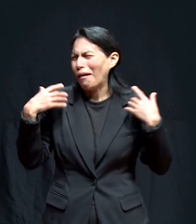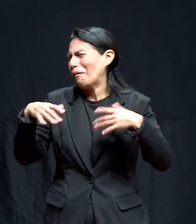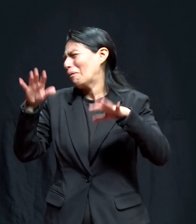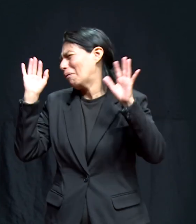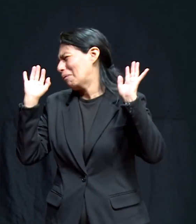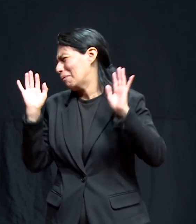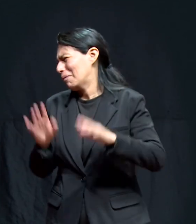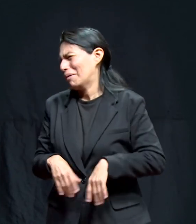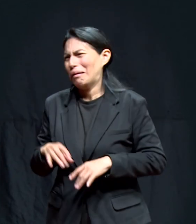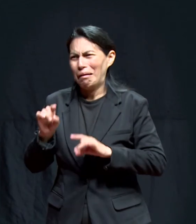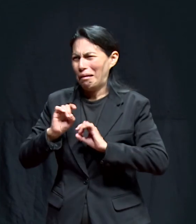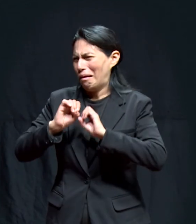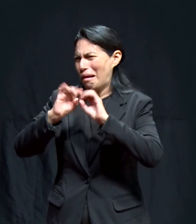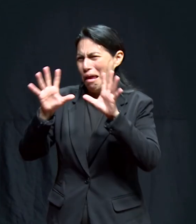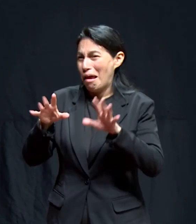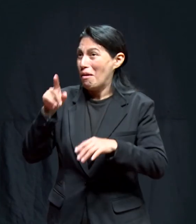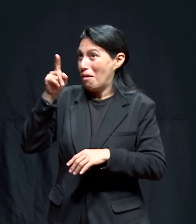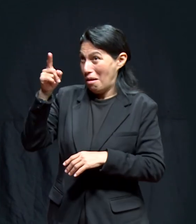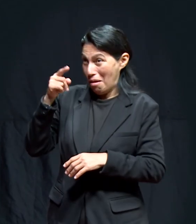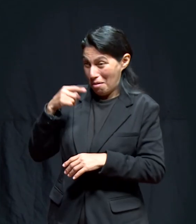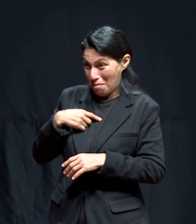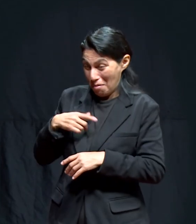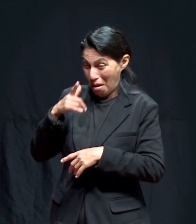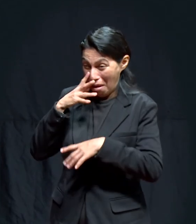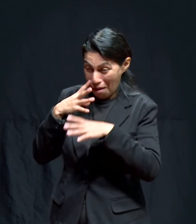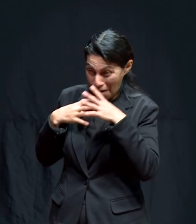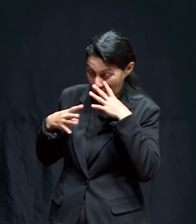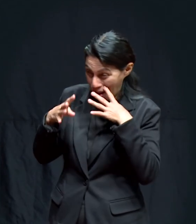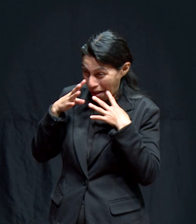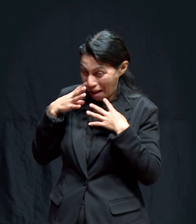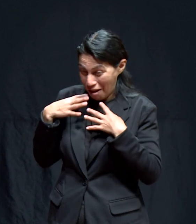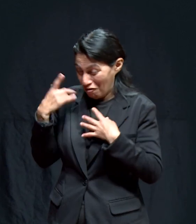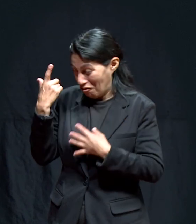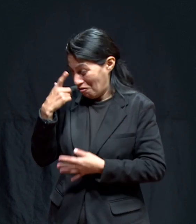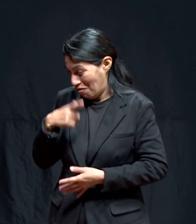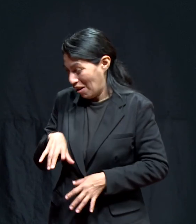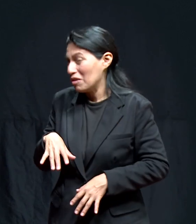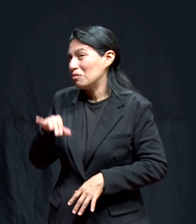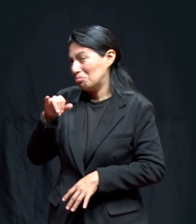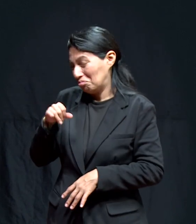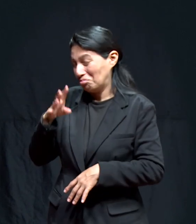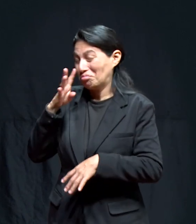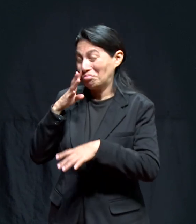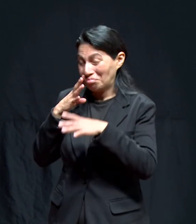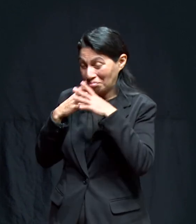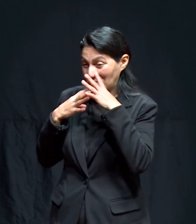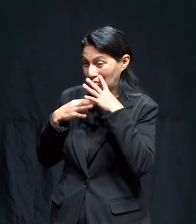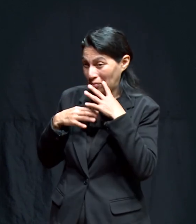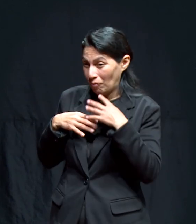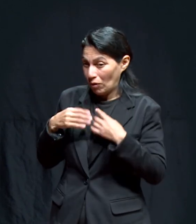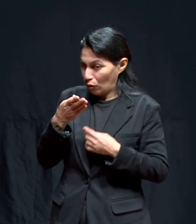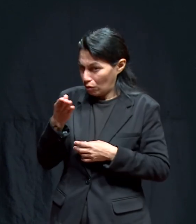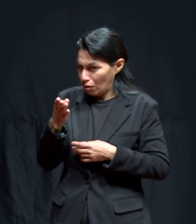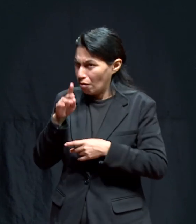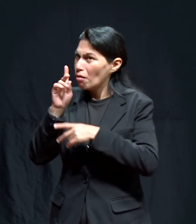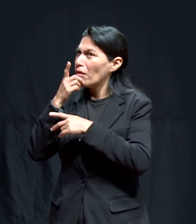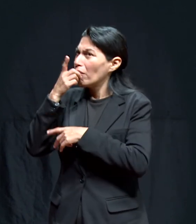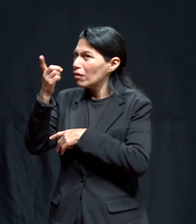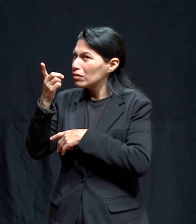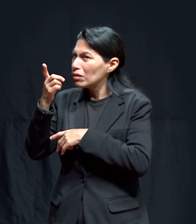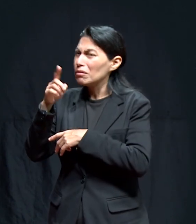que si he llorado me ha hecho llorar bien feo pero le ha dicho a Dios todo eso en oración ah si todo